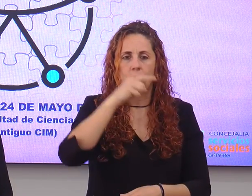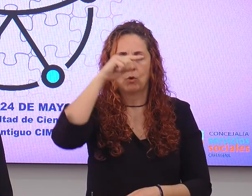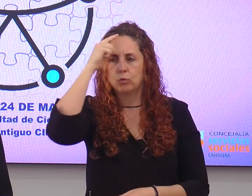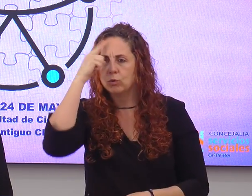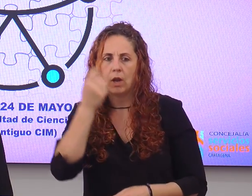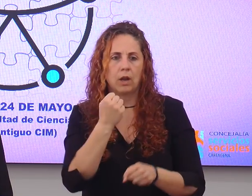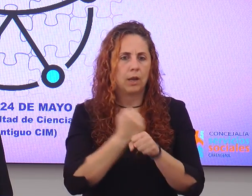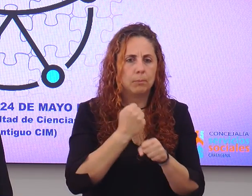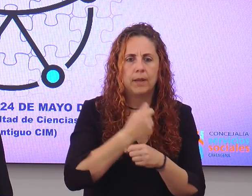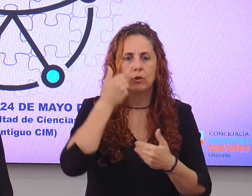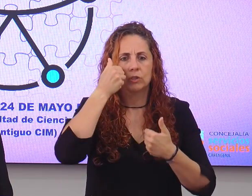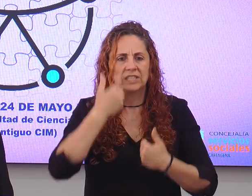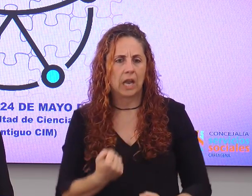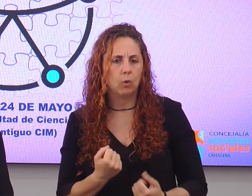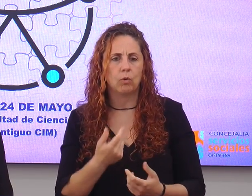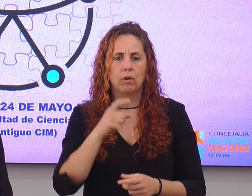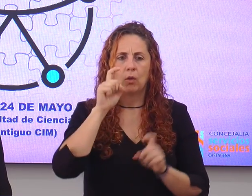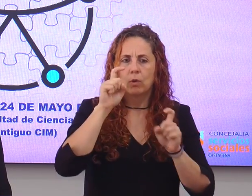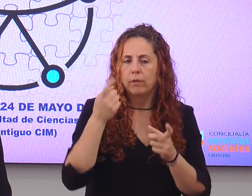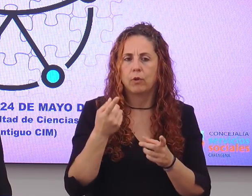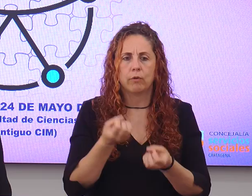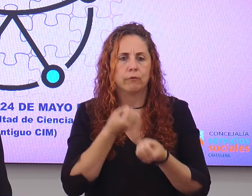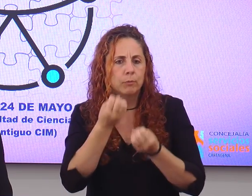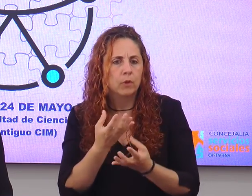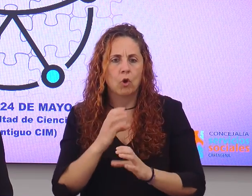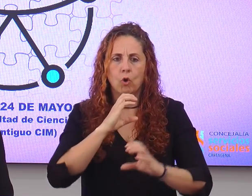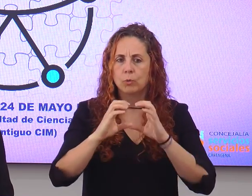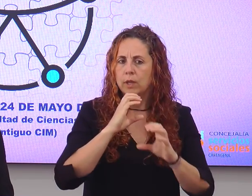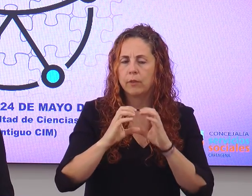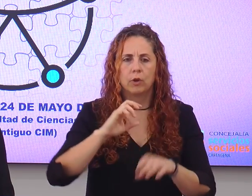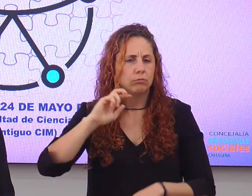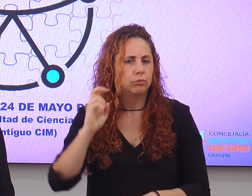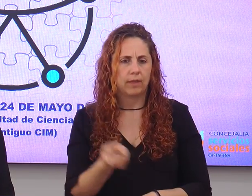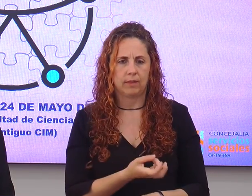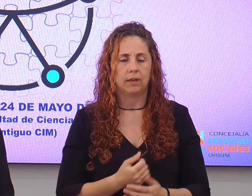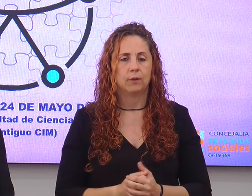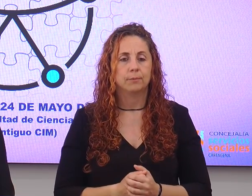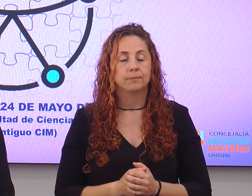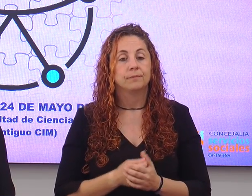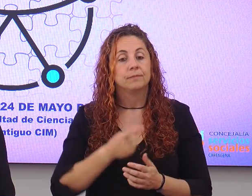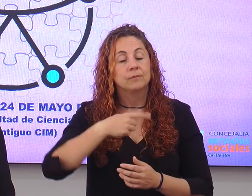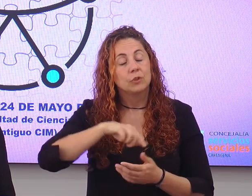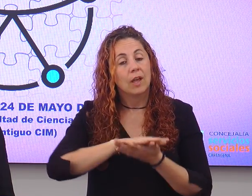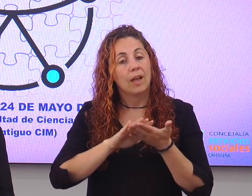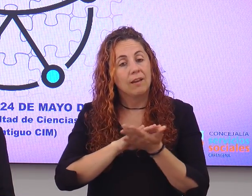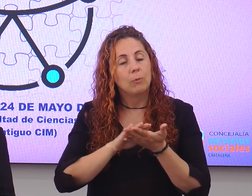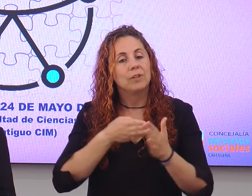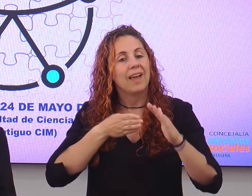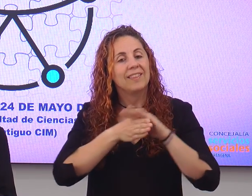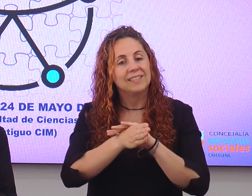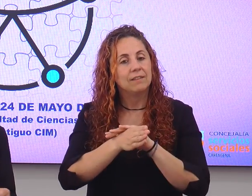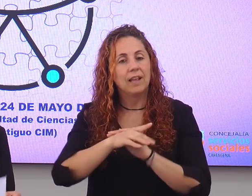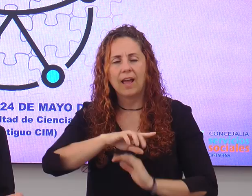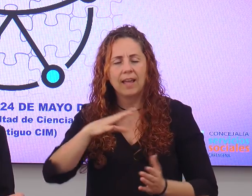empleo, salud, educación, información, comunicaciones, etcétera. Hablamos de accesibilidad